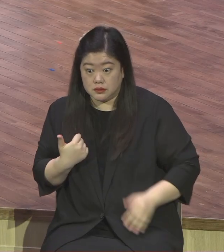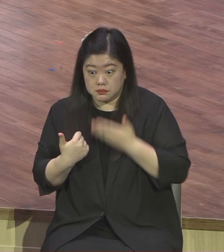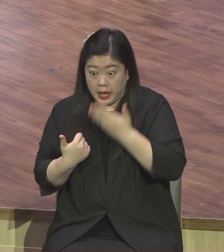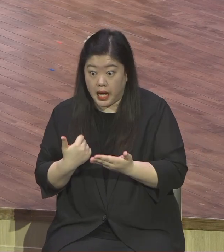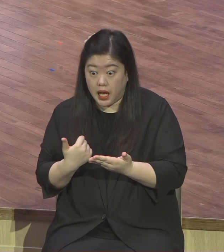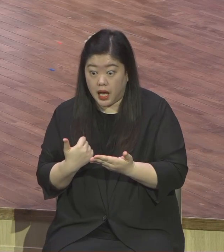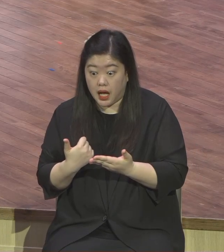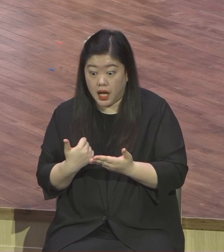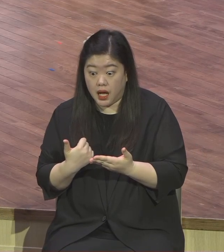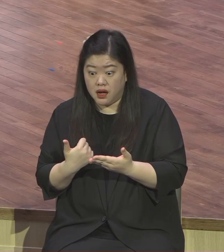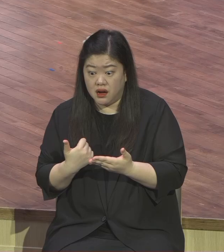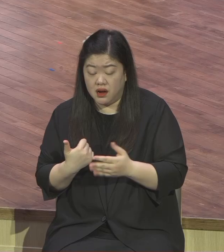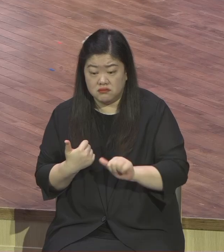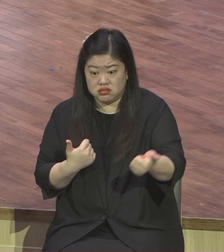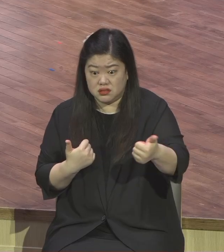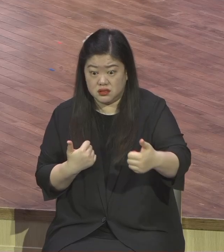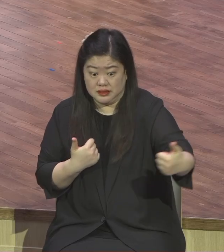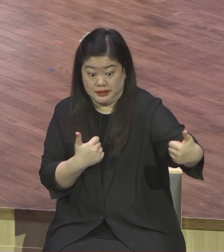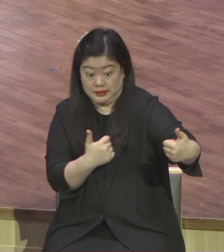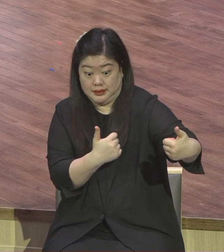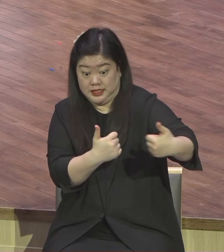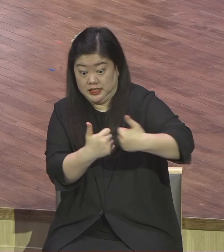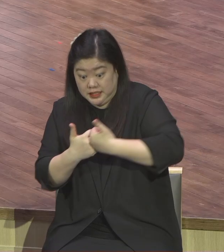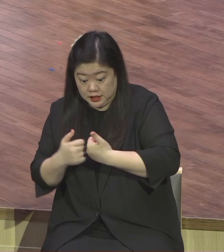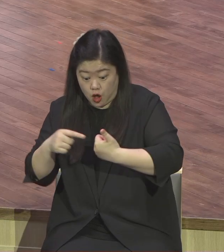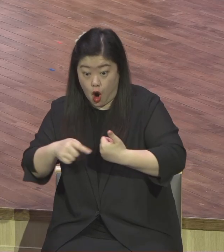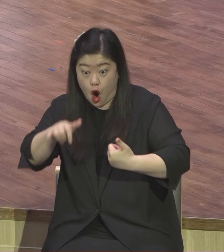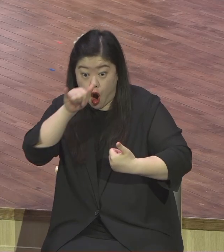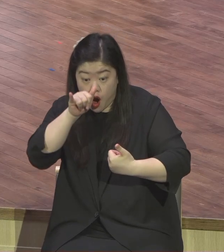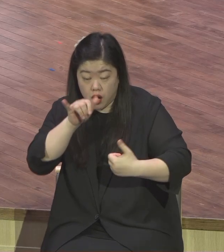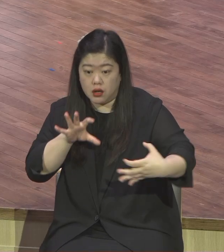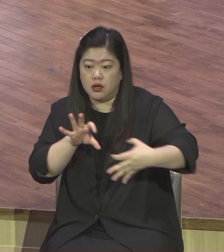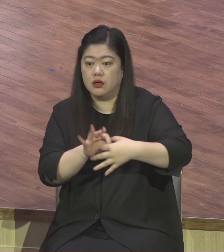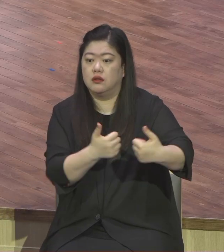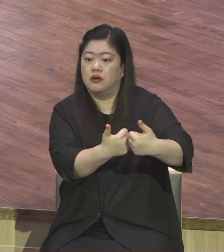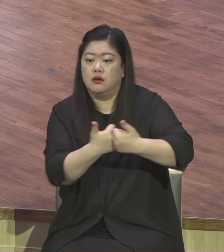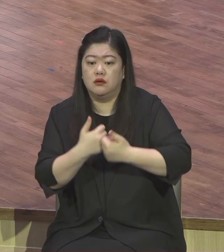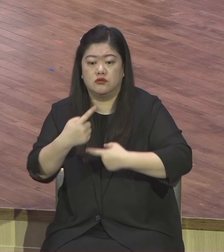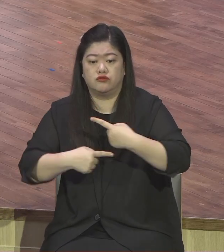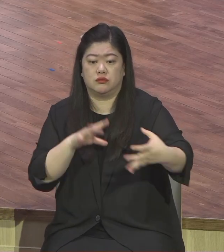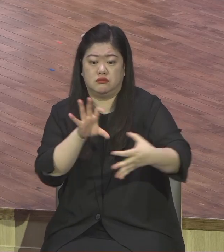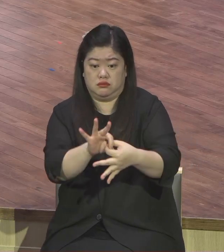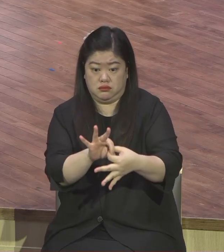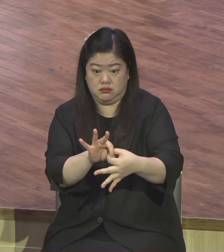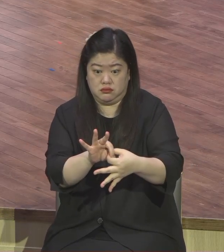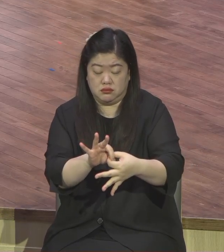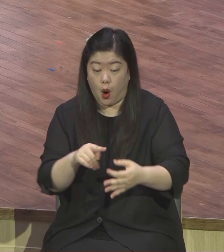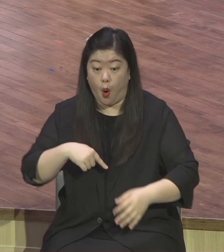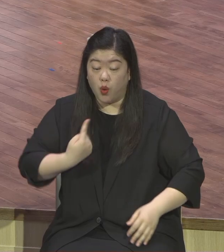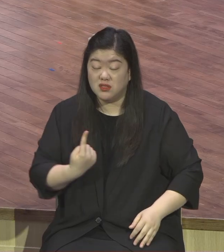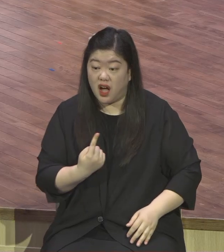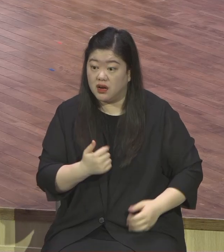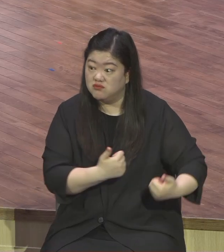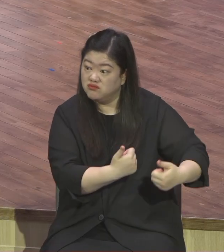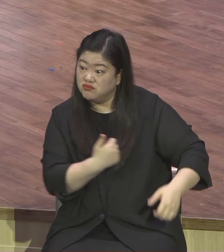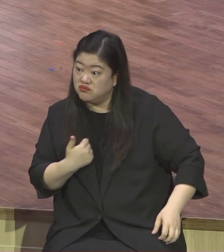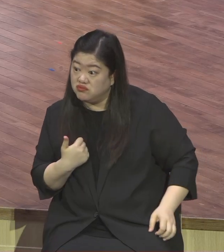리더는 의미가 없다 팔로우십의 중요성을 강조했는데 팔로우 중에서 최상의 단계가 뭐냐